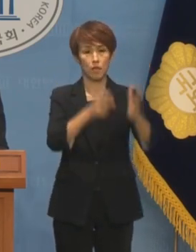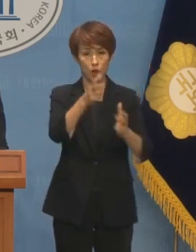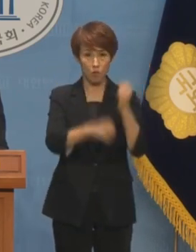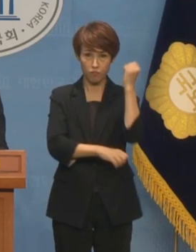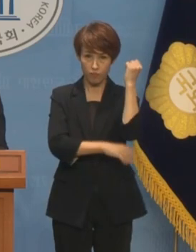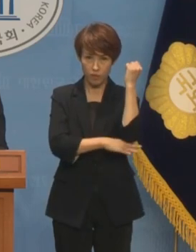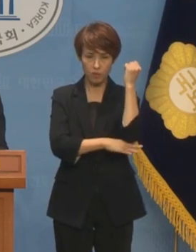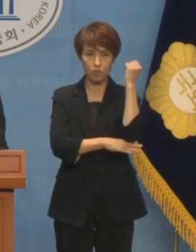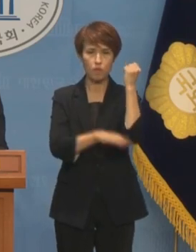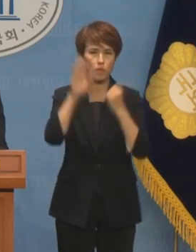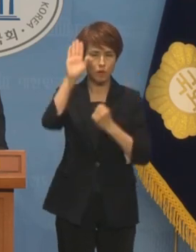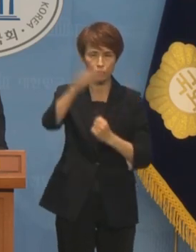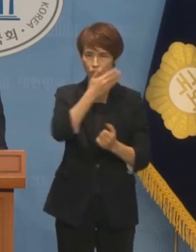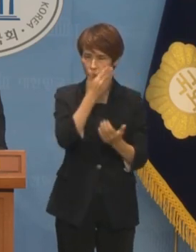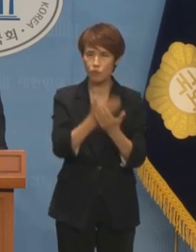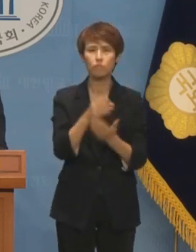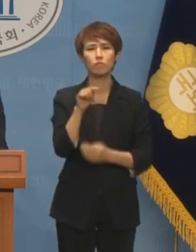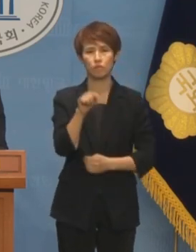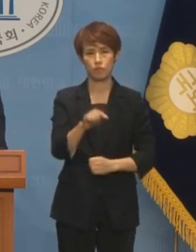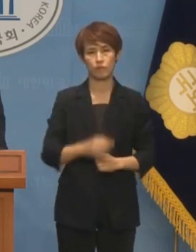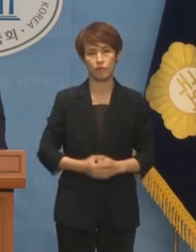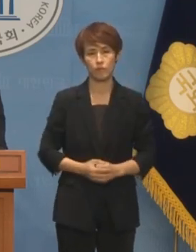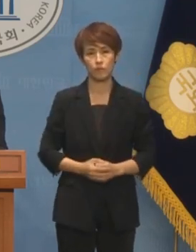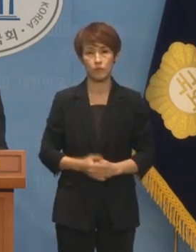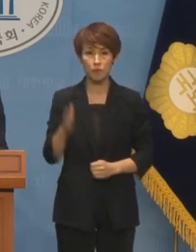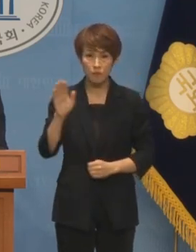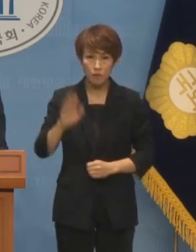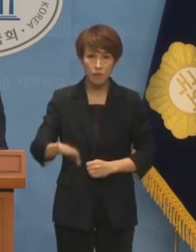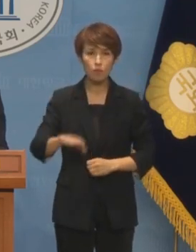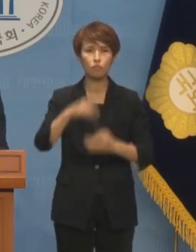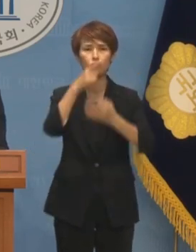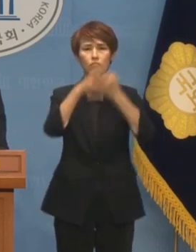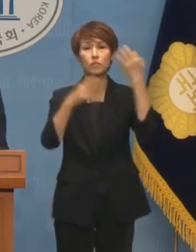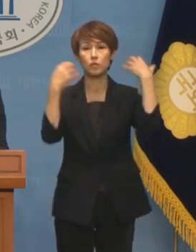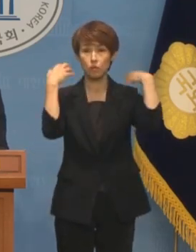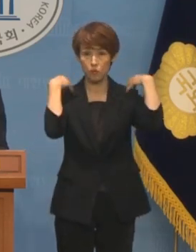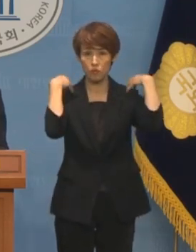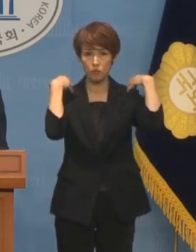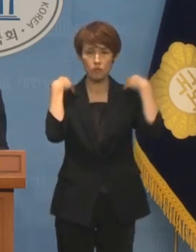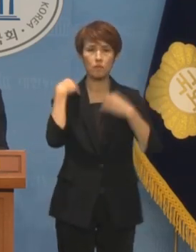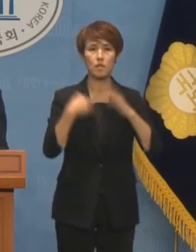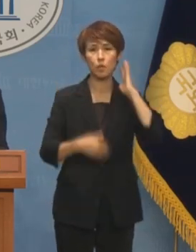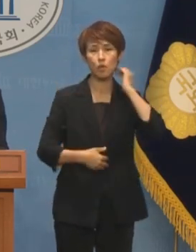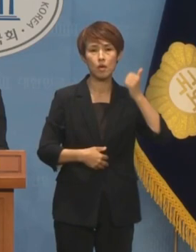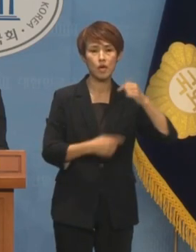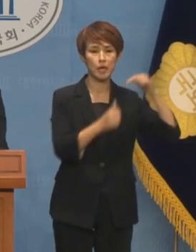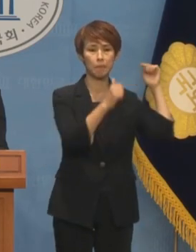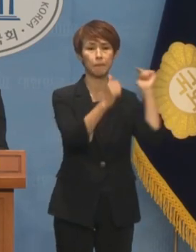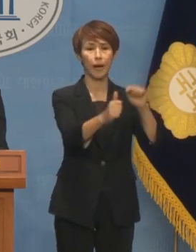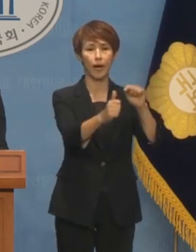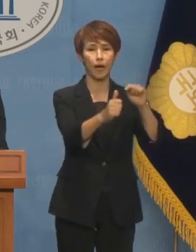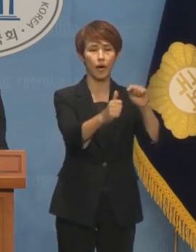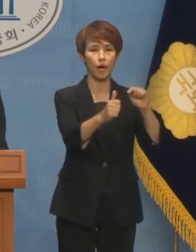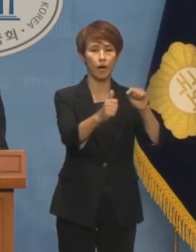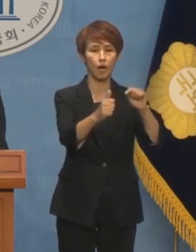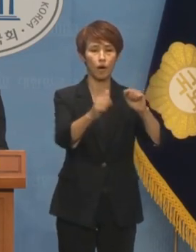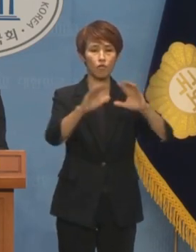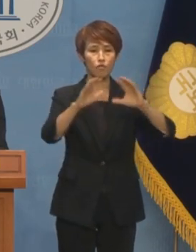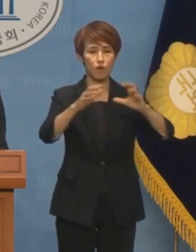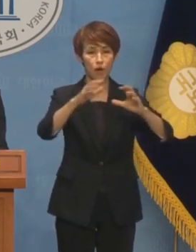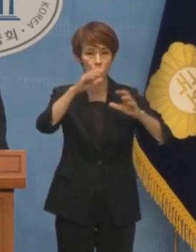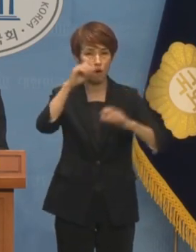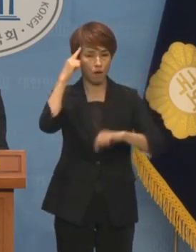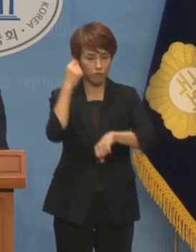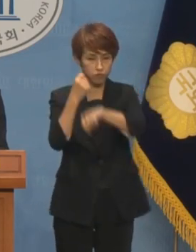먹거리입니다. 하지만 윤석열 정권은 대통령 말 한마디에 국가 R&D 예산을